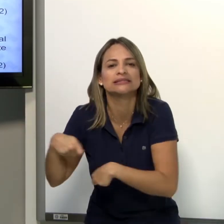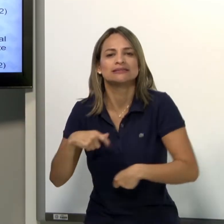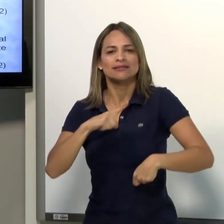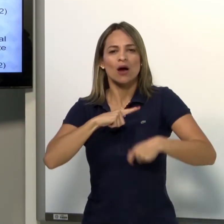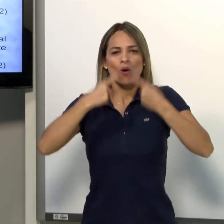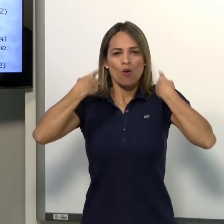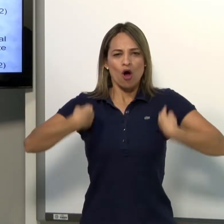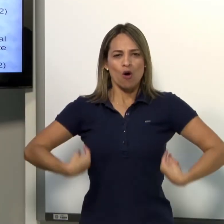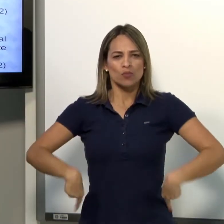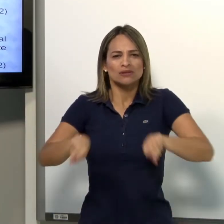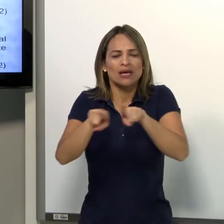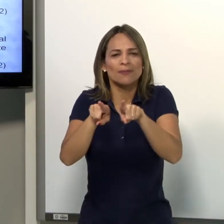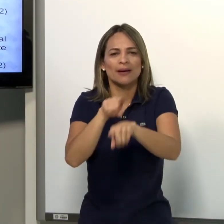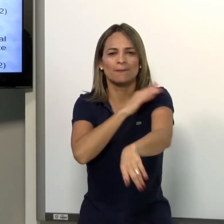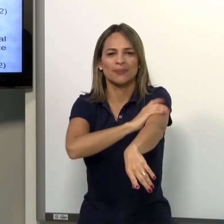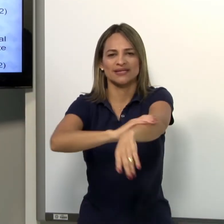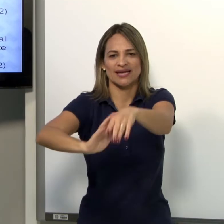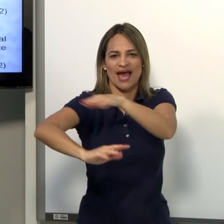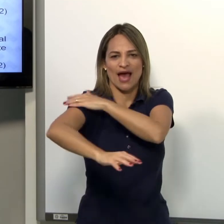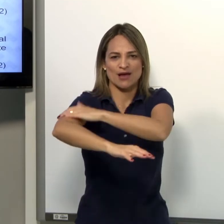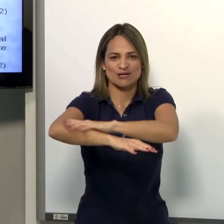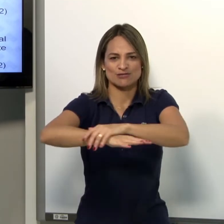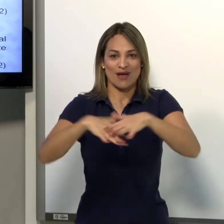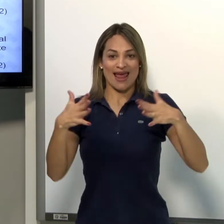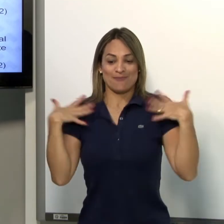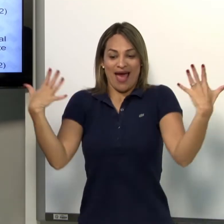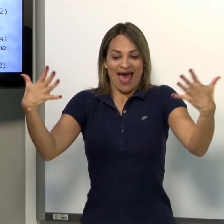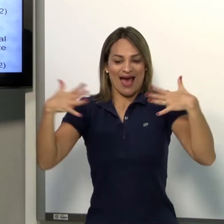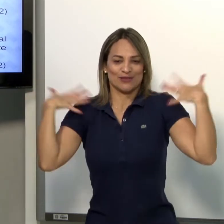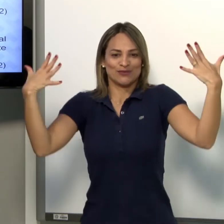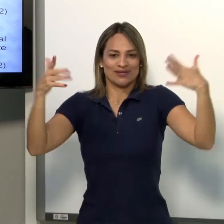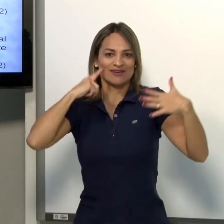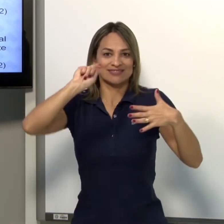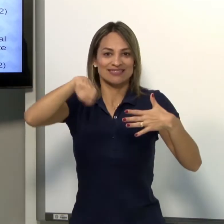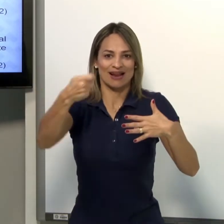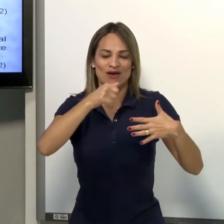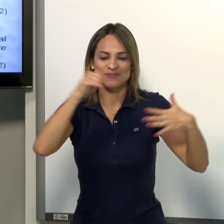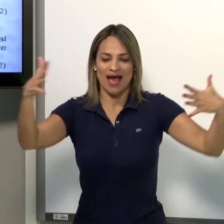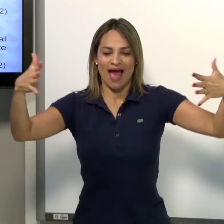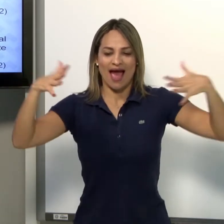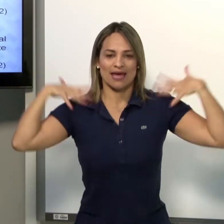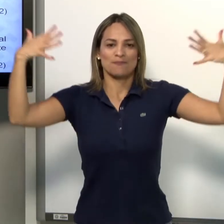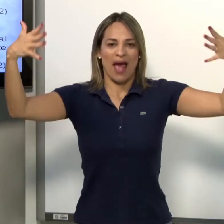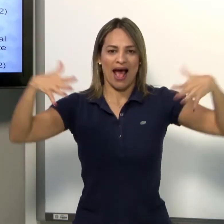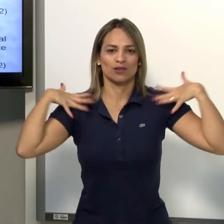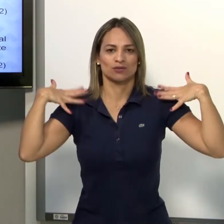Que tem corpos, que tem os membros. Animado. Olha o sinal de animados.